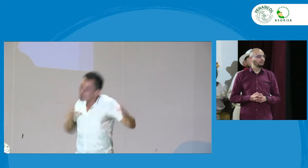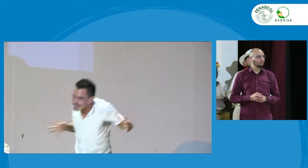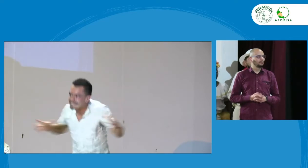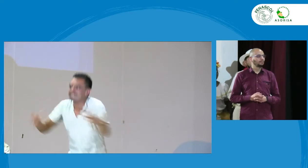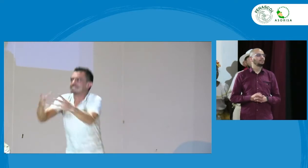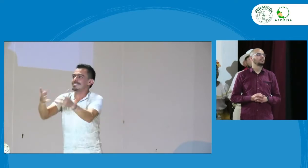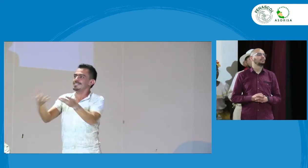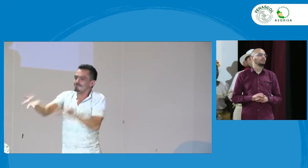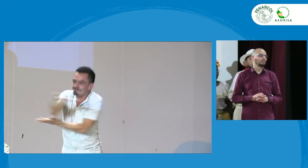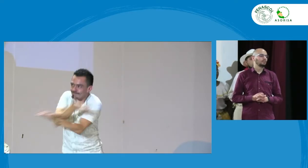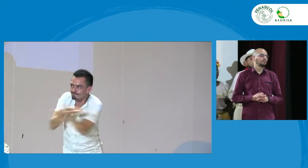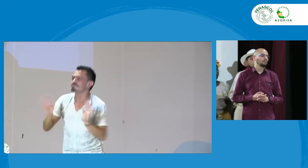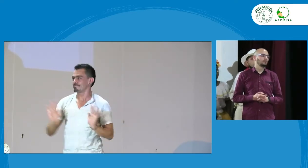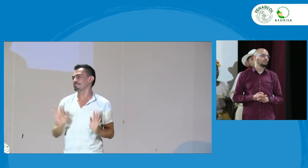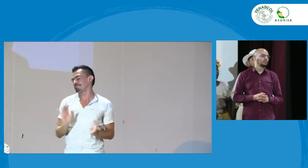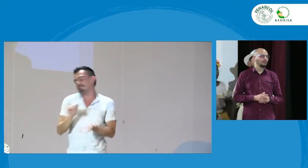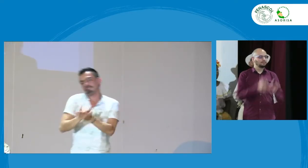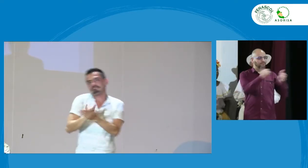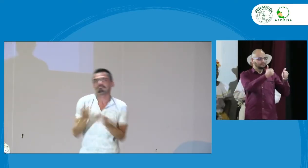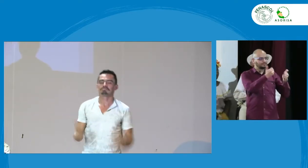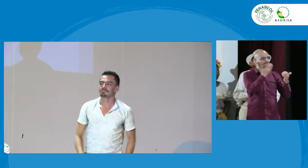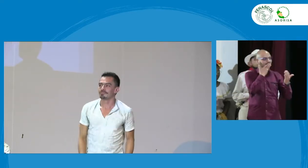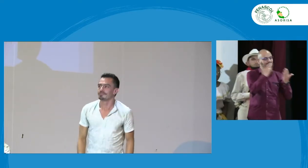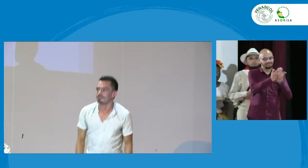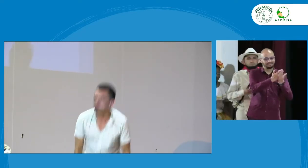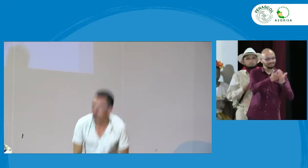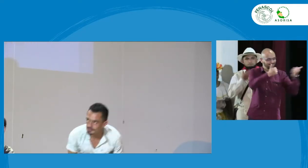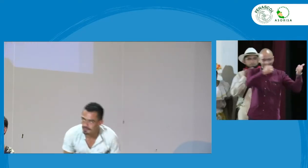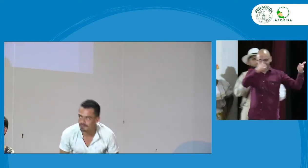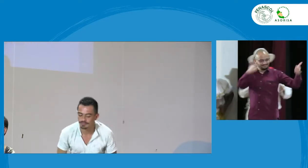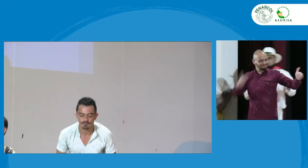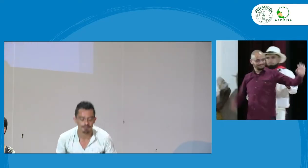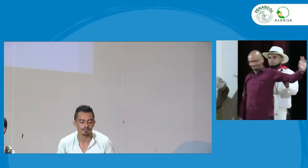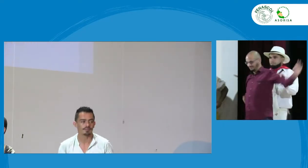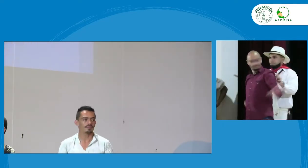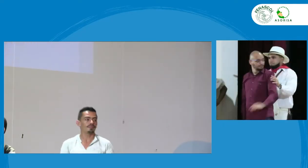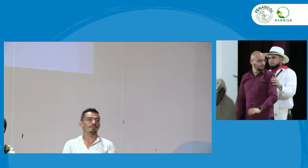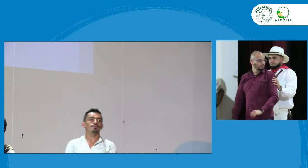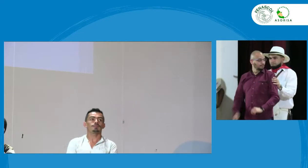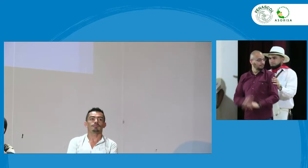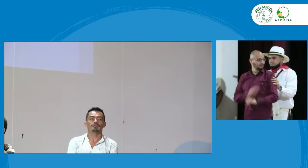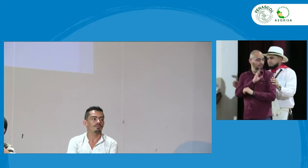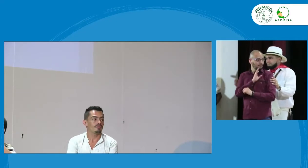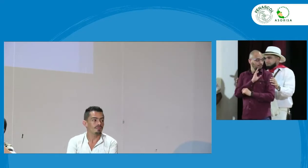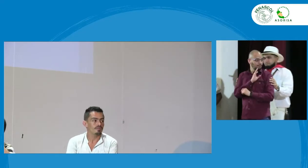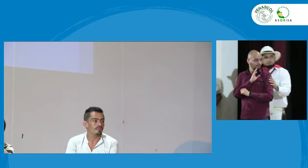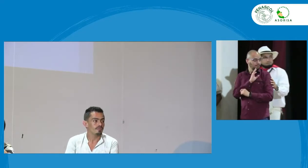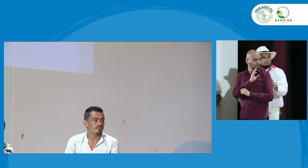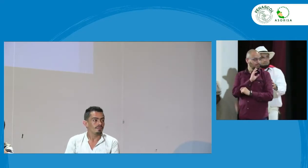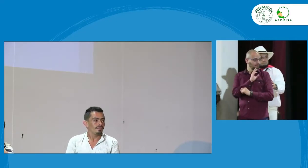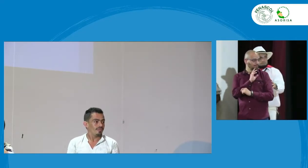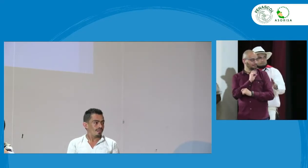complejicen muchísimo más entonces creo que esto es lo que tenía que agregar en mi caso bien muchísimas gracias